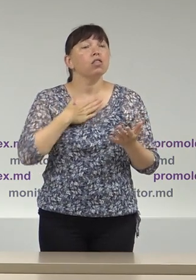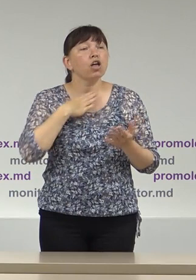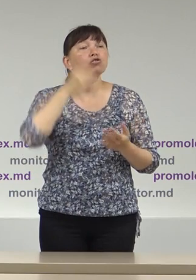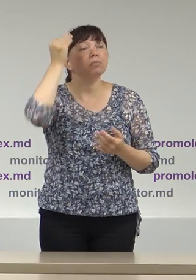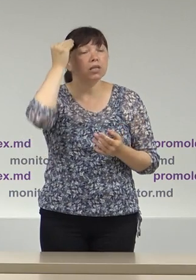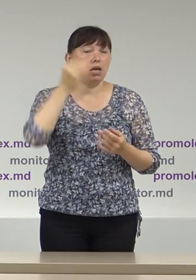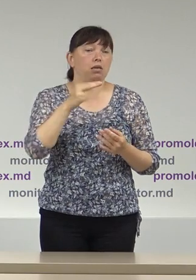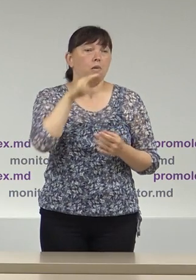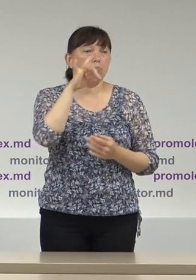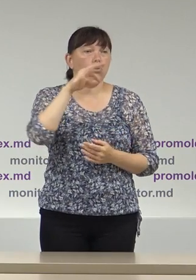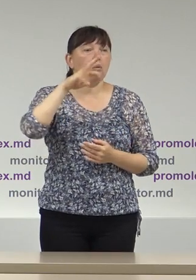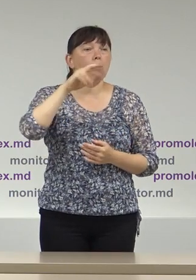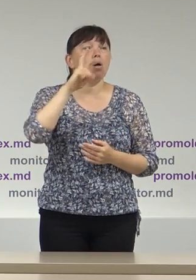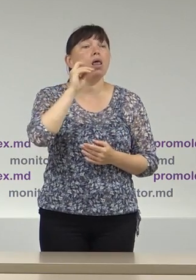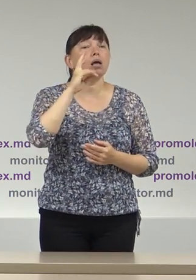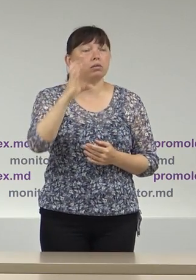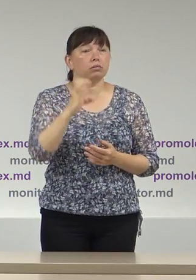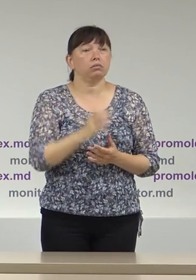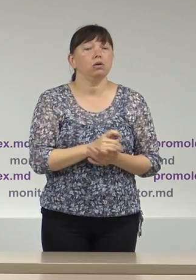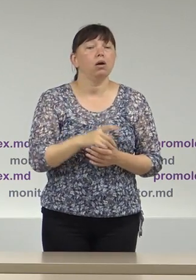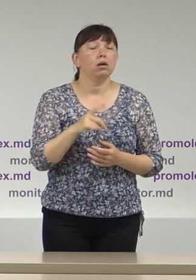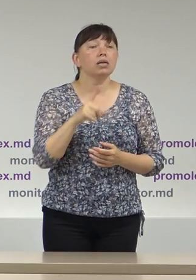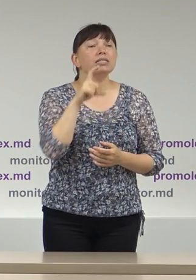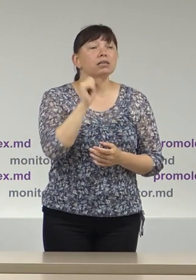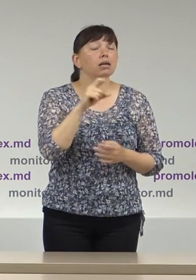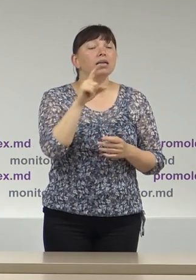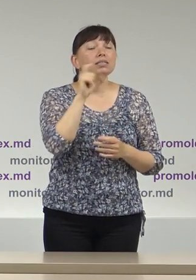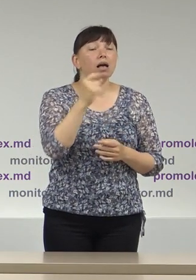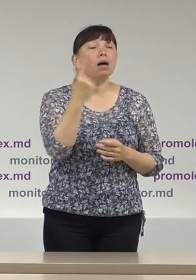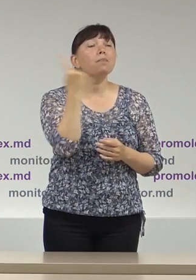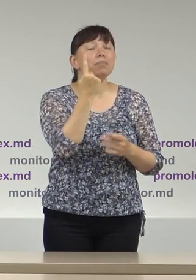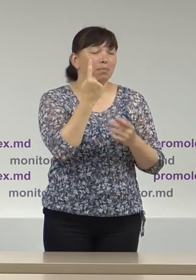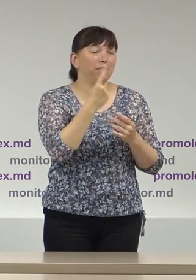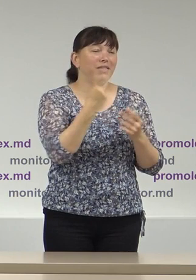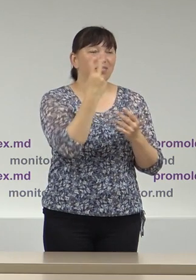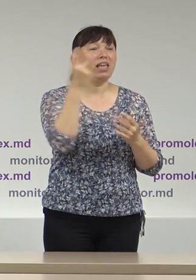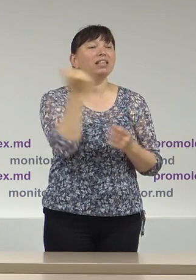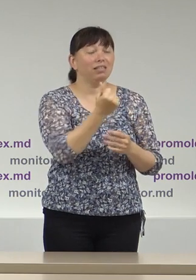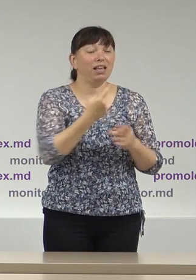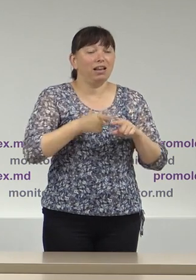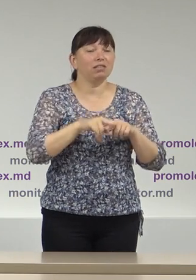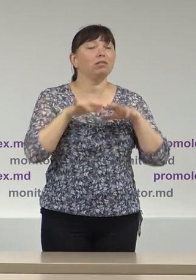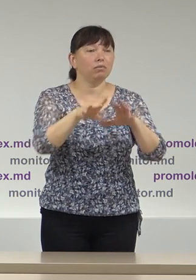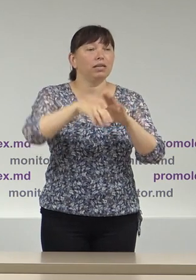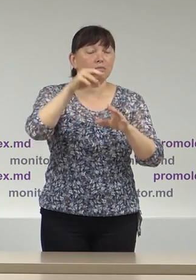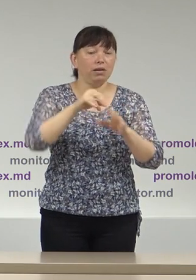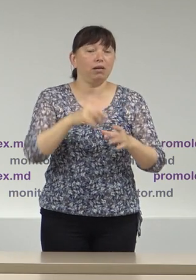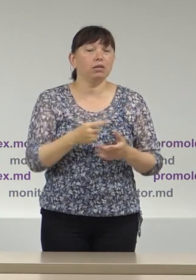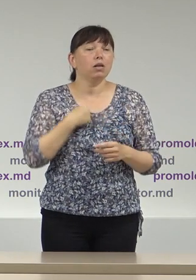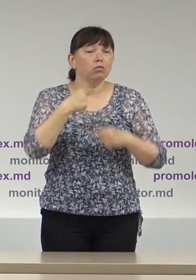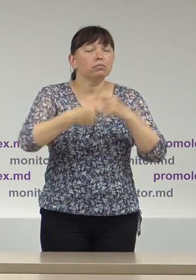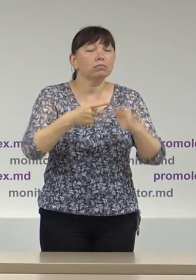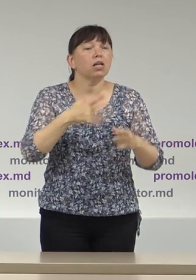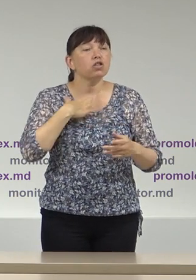promolex sau misiunii de observare promolex pentru primile două săptămâni de campanie deci tradițional noi venim cu anumite